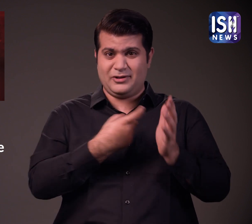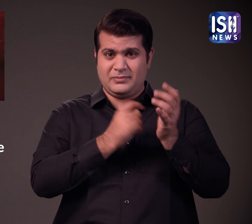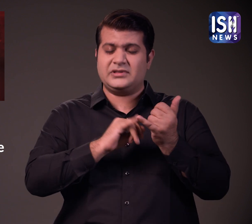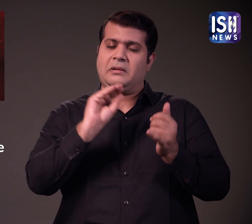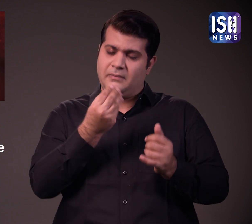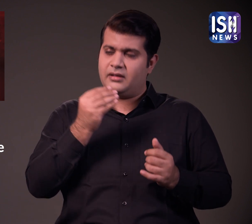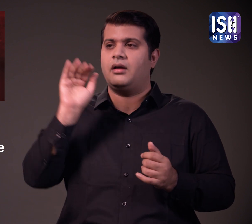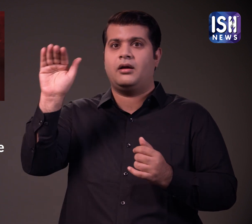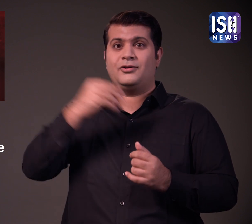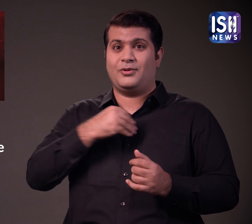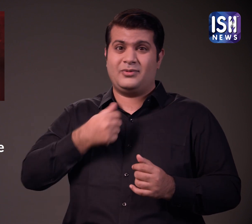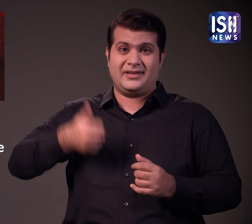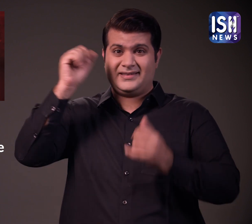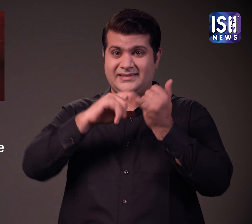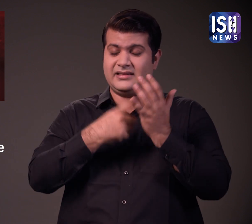पूरी पोस्ट मॉटम की विडियोग्राफिक राई जाए